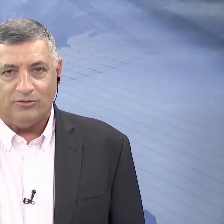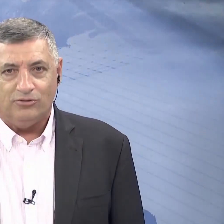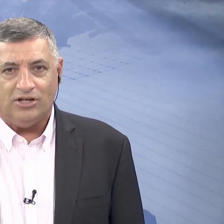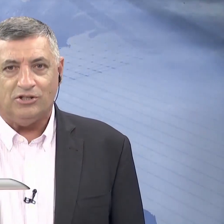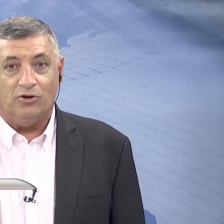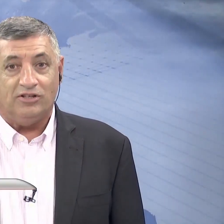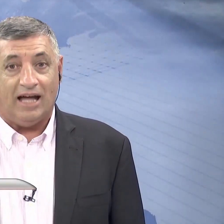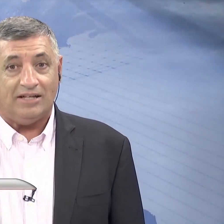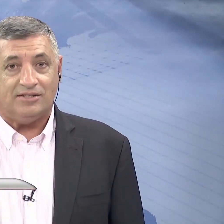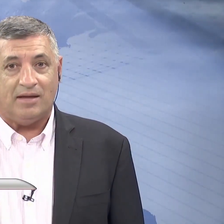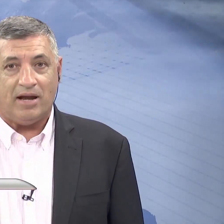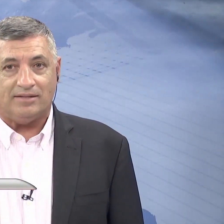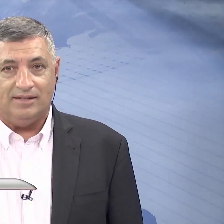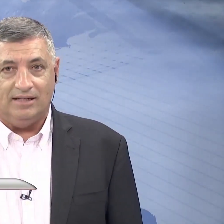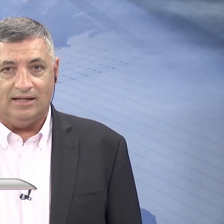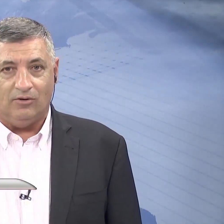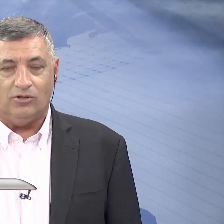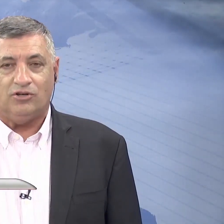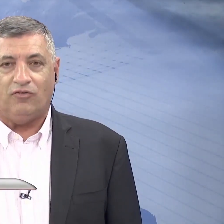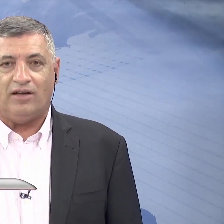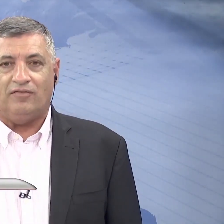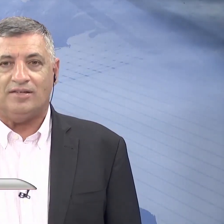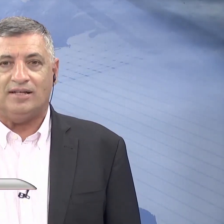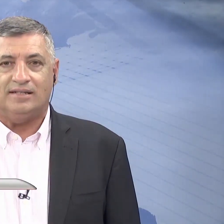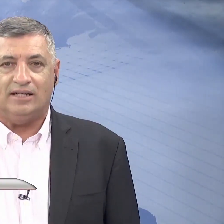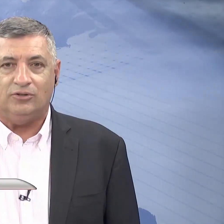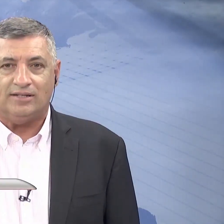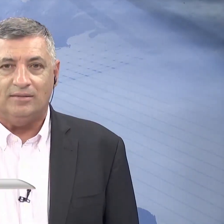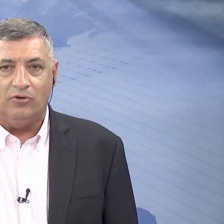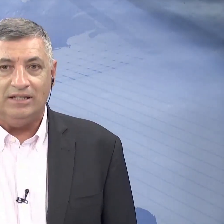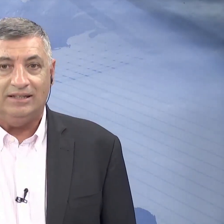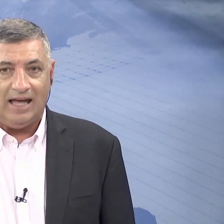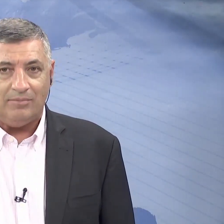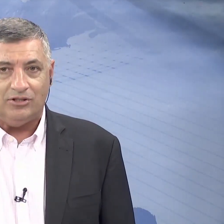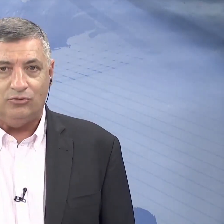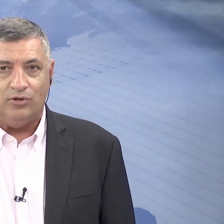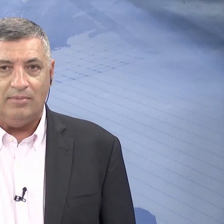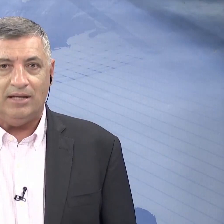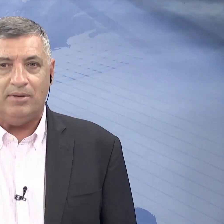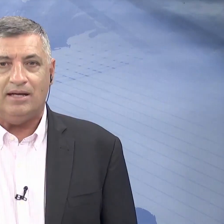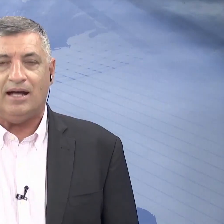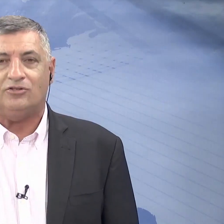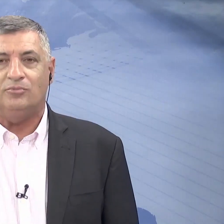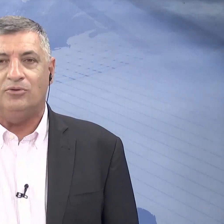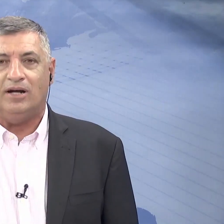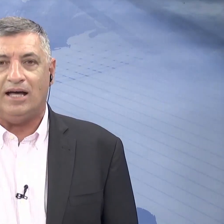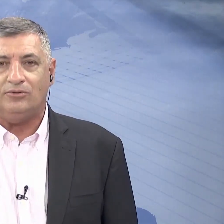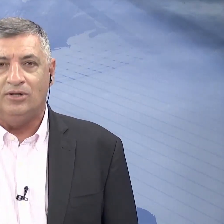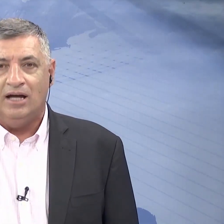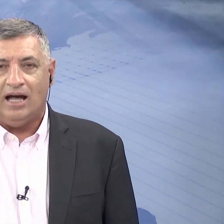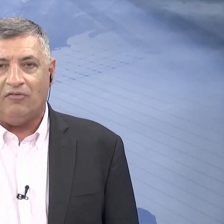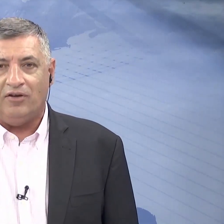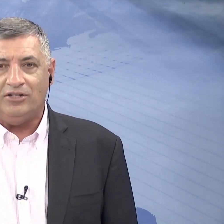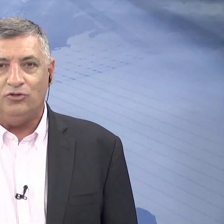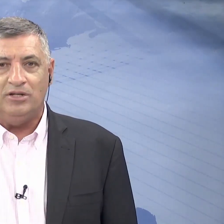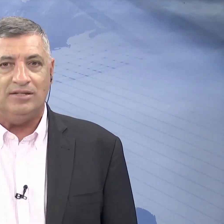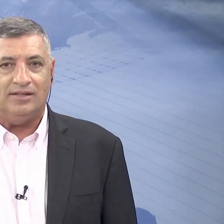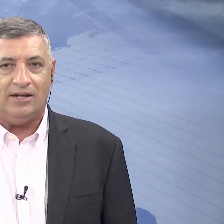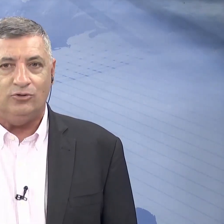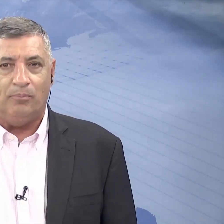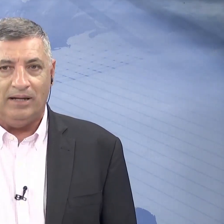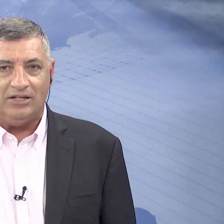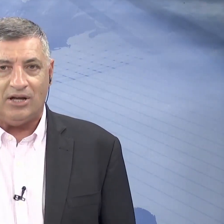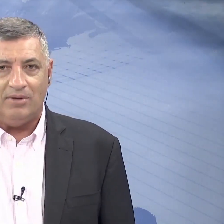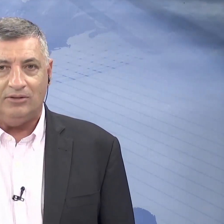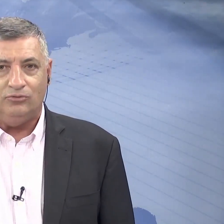Mais um dia de novidades em Brasília. Hoje foi a vez da senadora Simone Tebet do MDB assumir o cargo à frente do